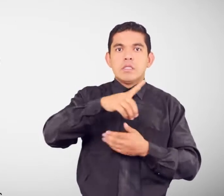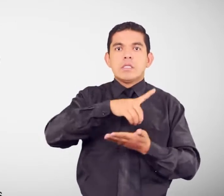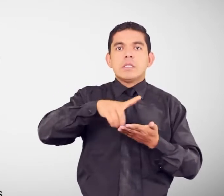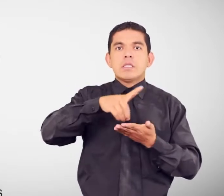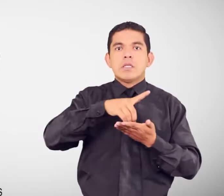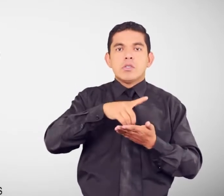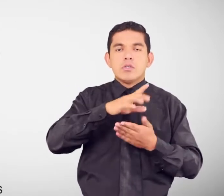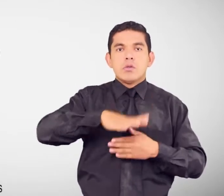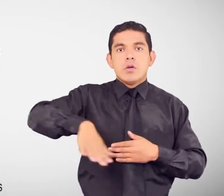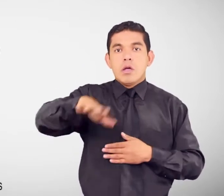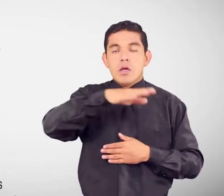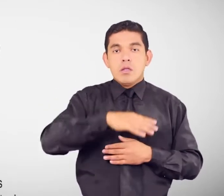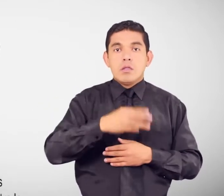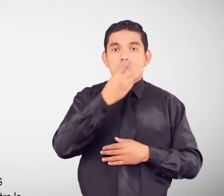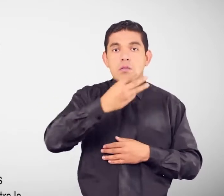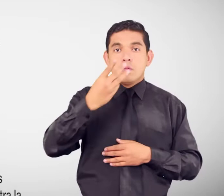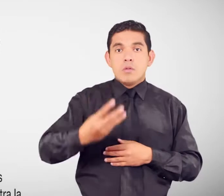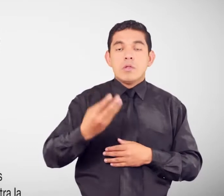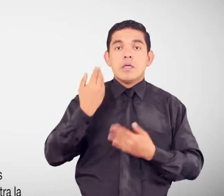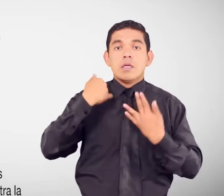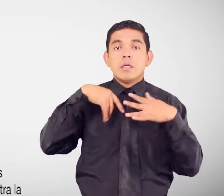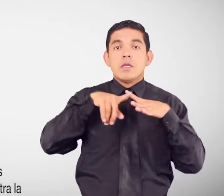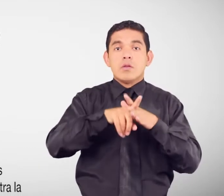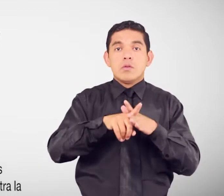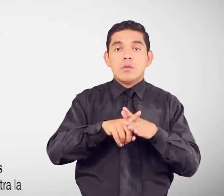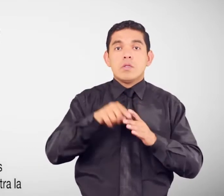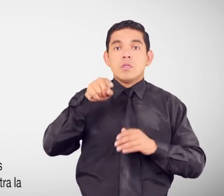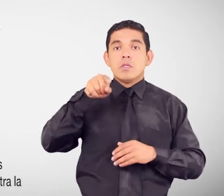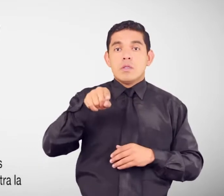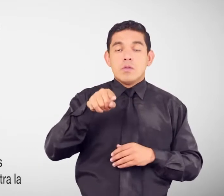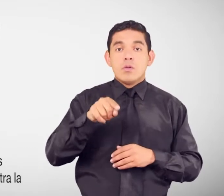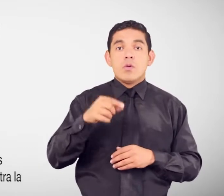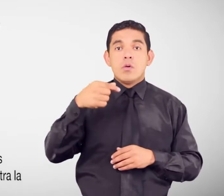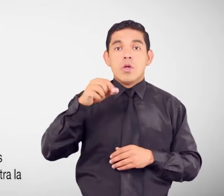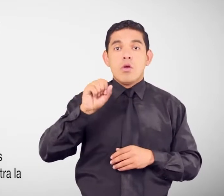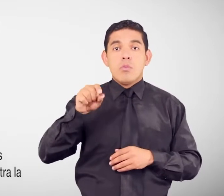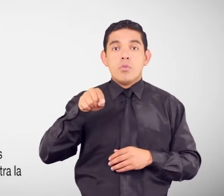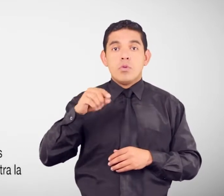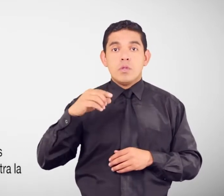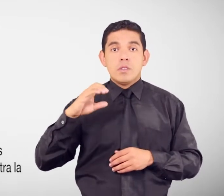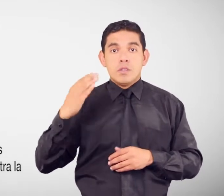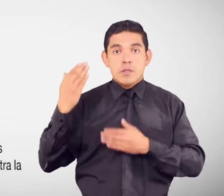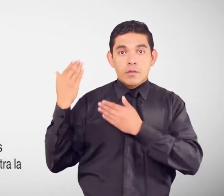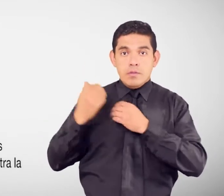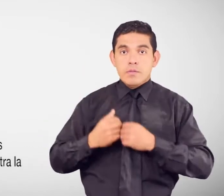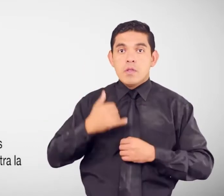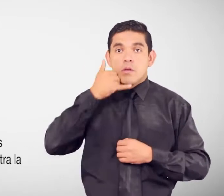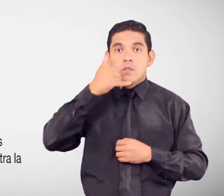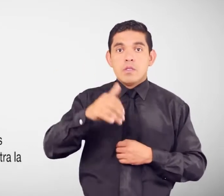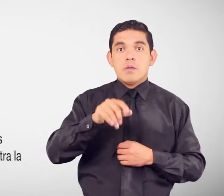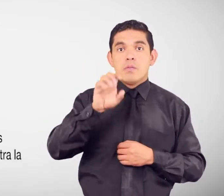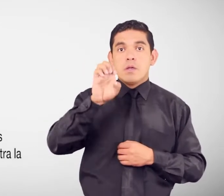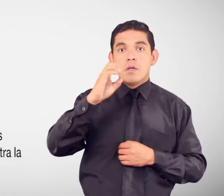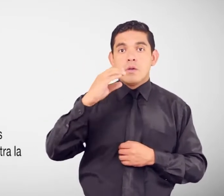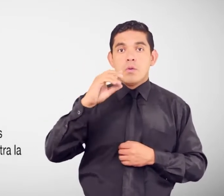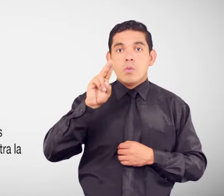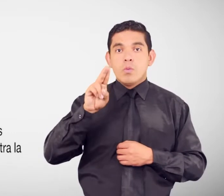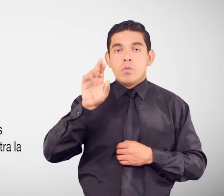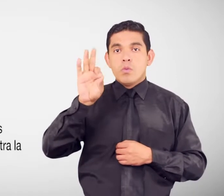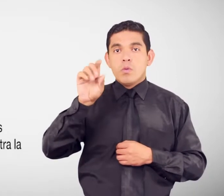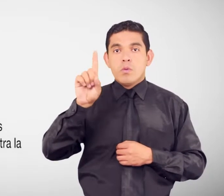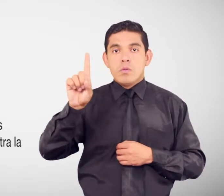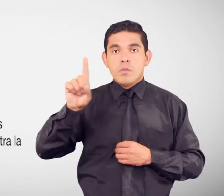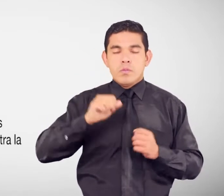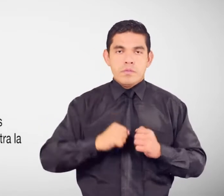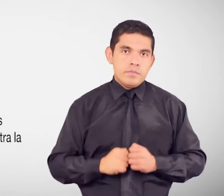.es Llama por teléfono Al EQ911 Documentos Que se deben presentar